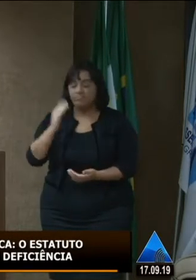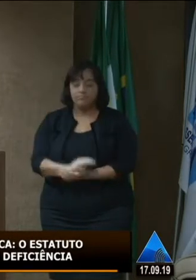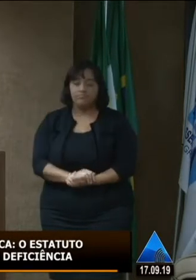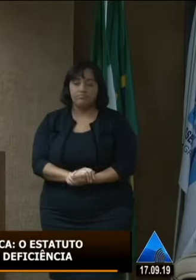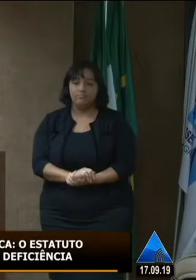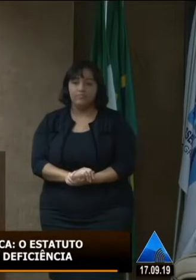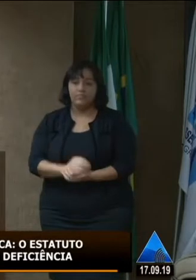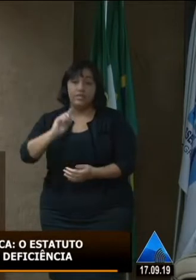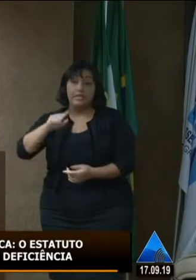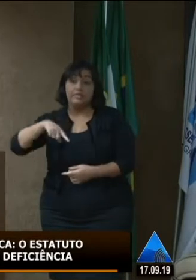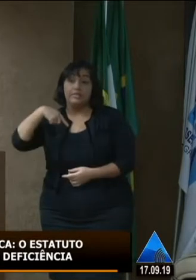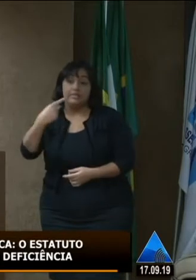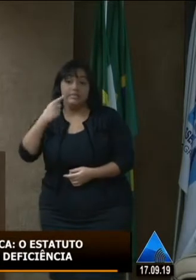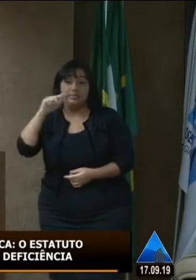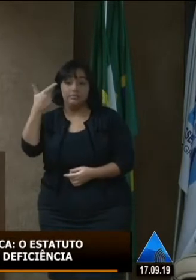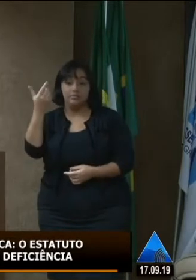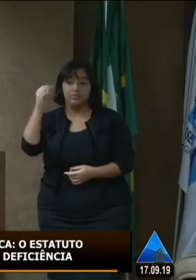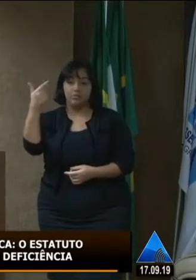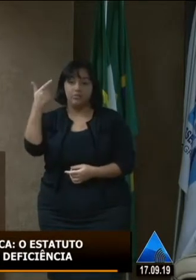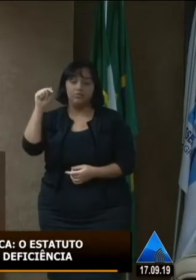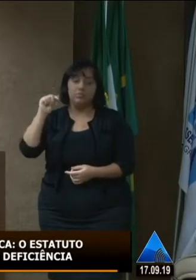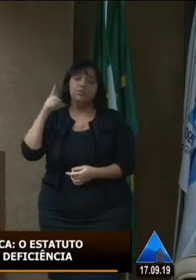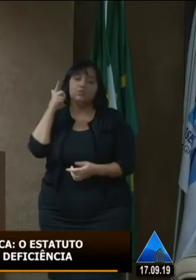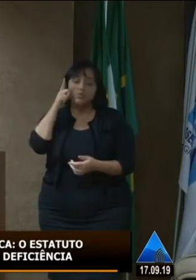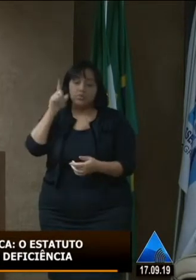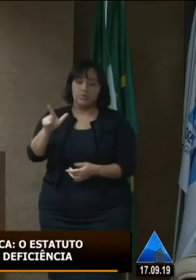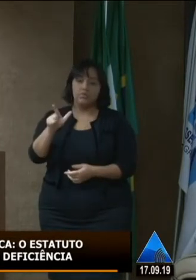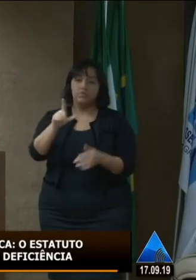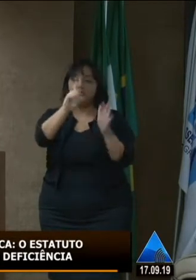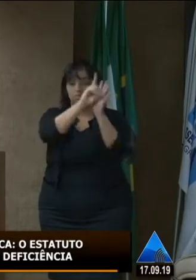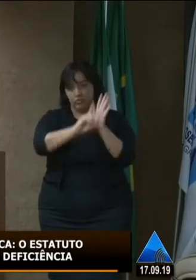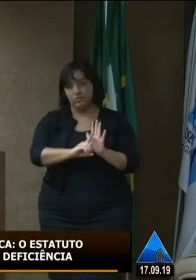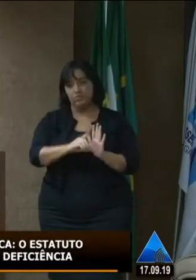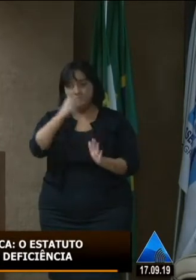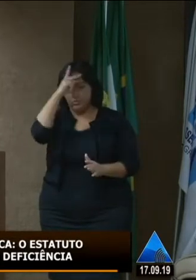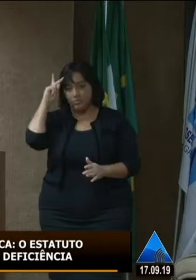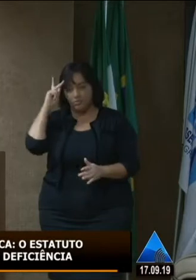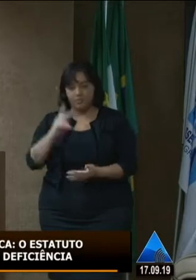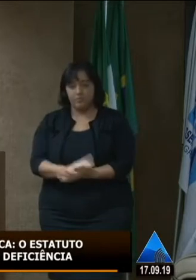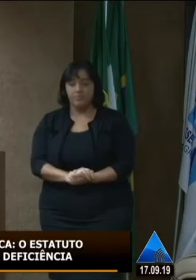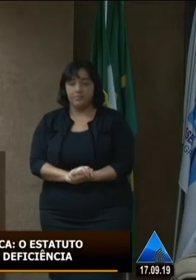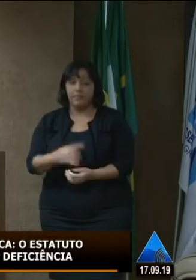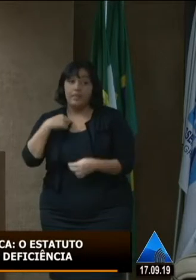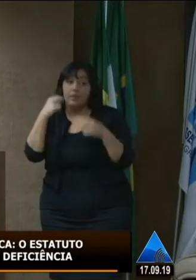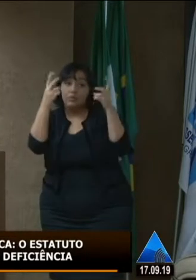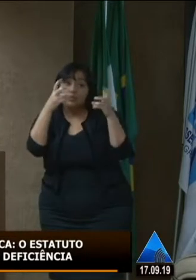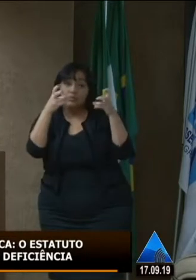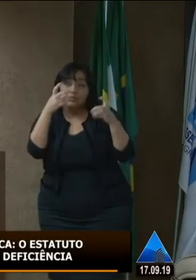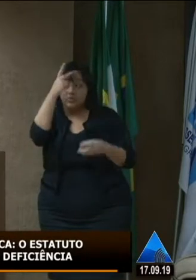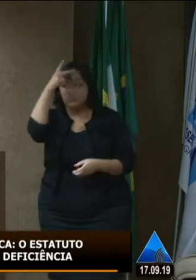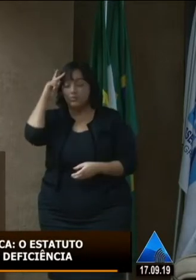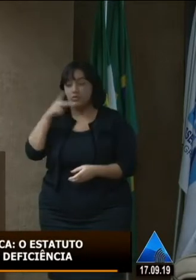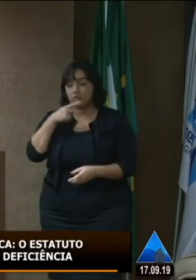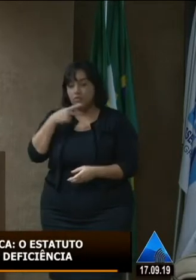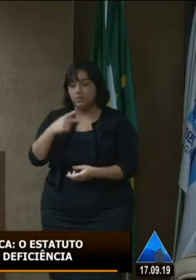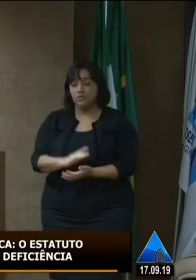alguns direitos para ela e aí em alguns comentários aqui eu aproveito para lembrar